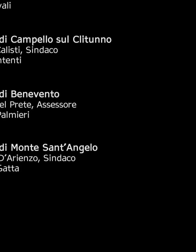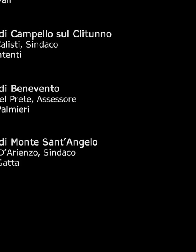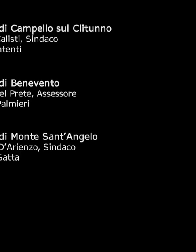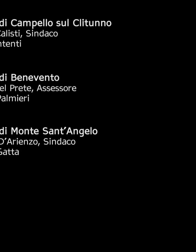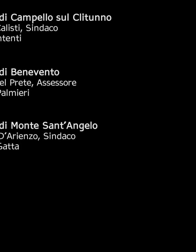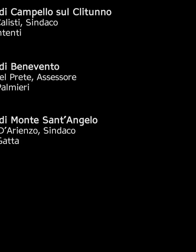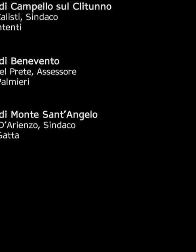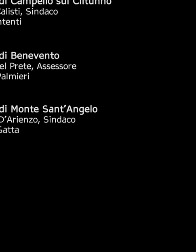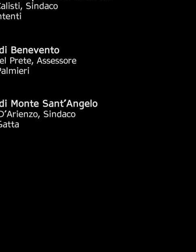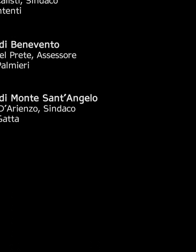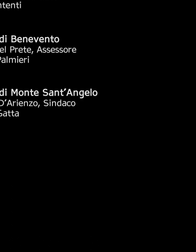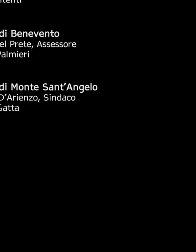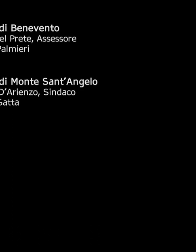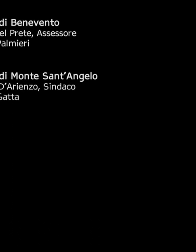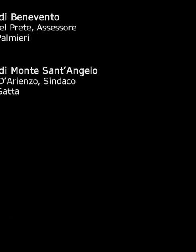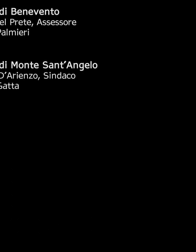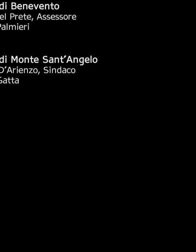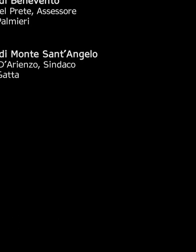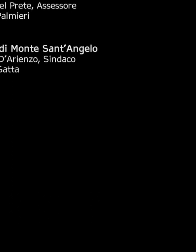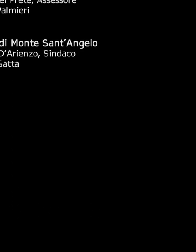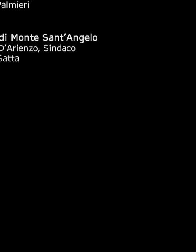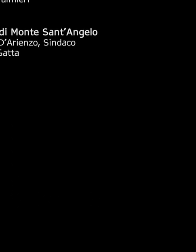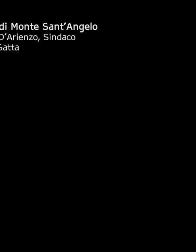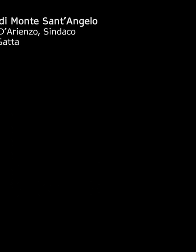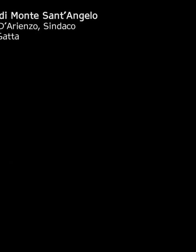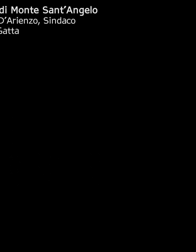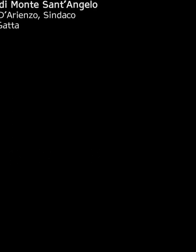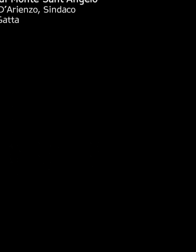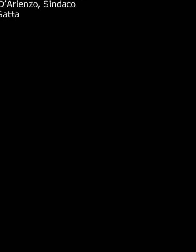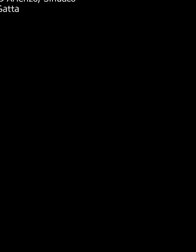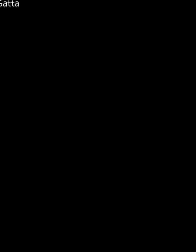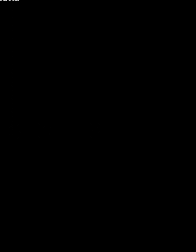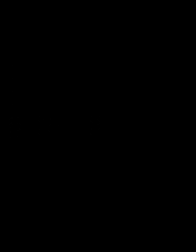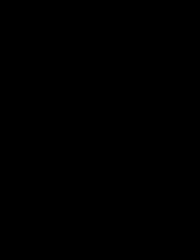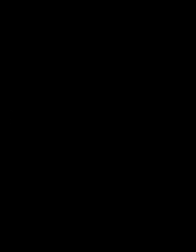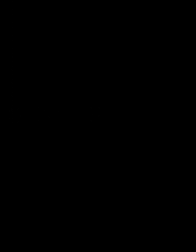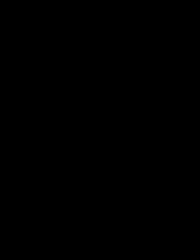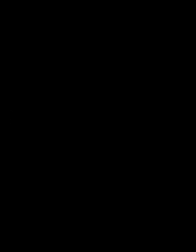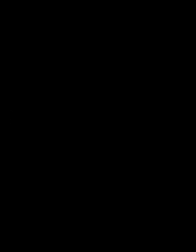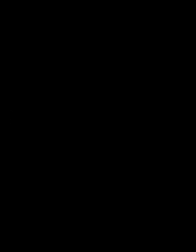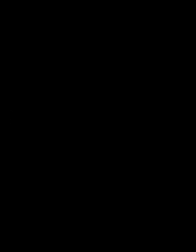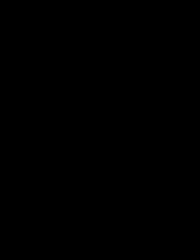il Stavio, seguito di ciò'epoca di'epoca di brasilello che di